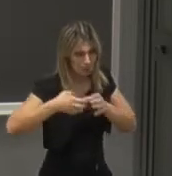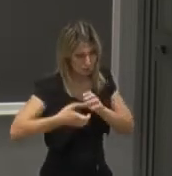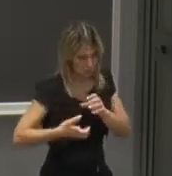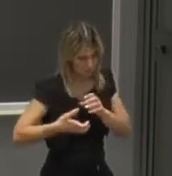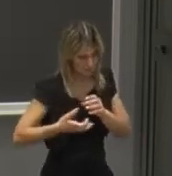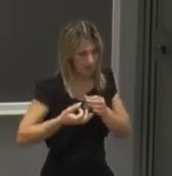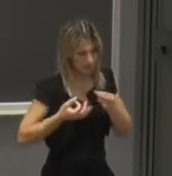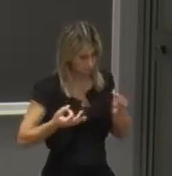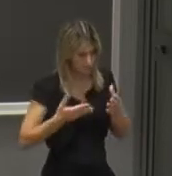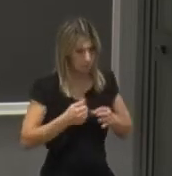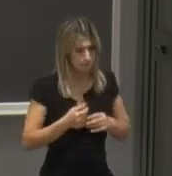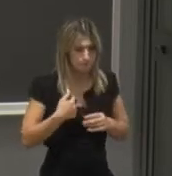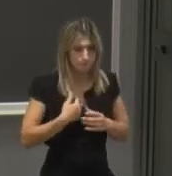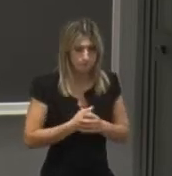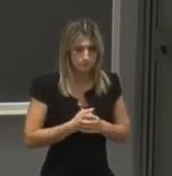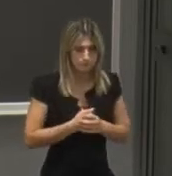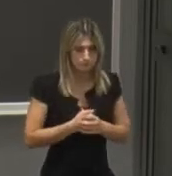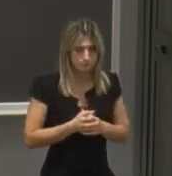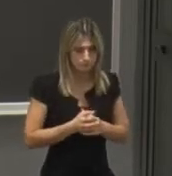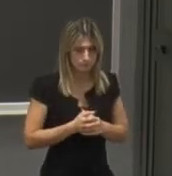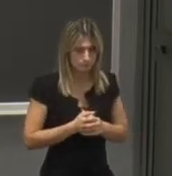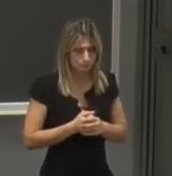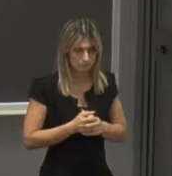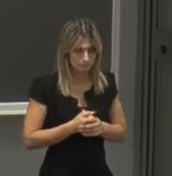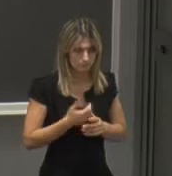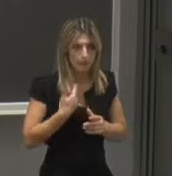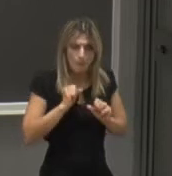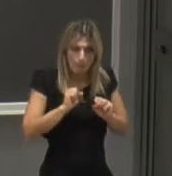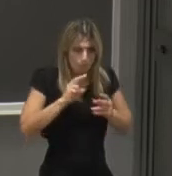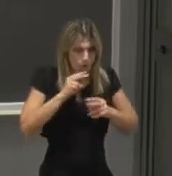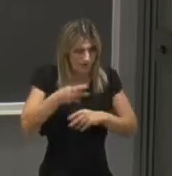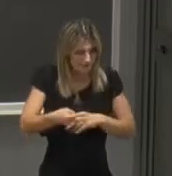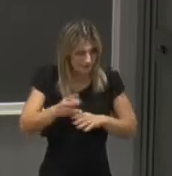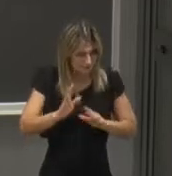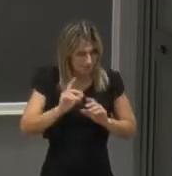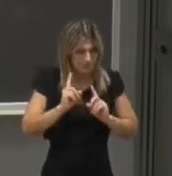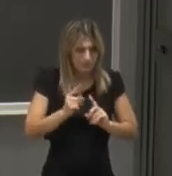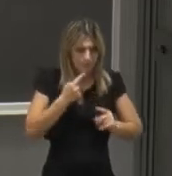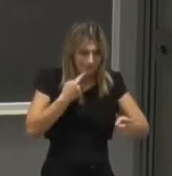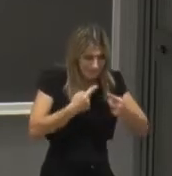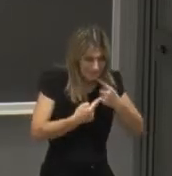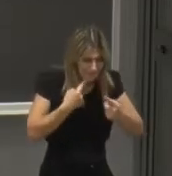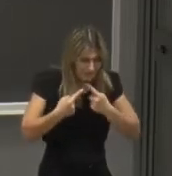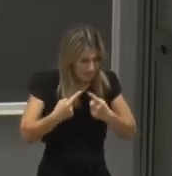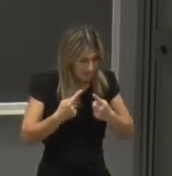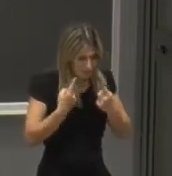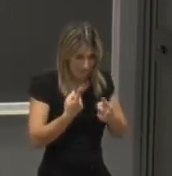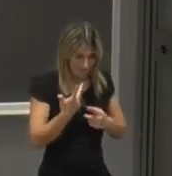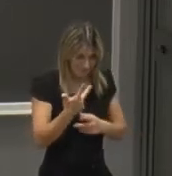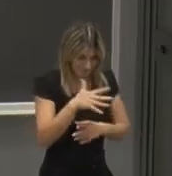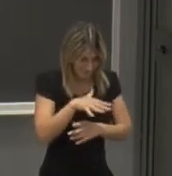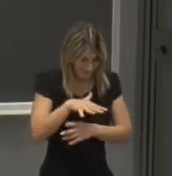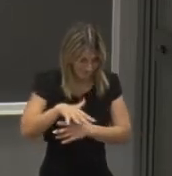e per l'appunto si riescono a dare risposte attraverso l'interazione fra queste tre anime